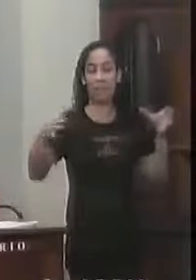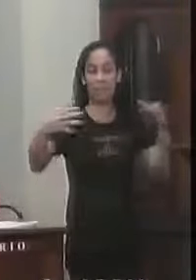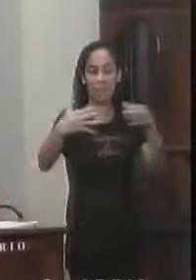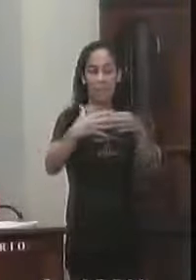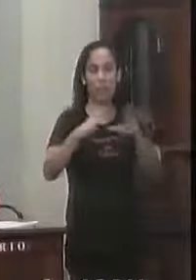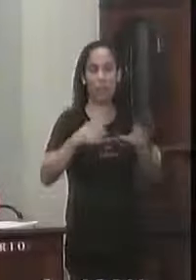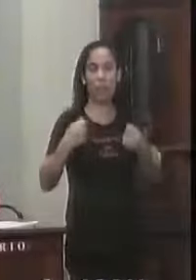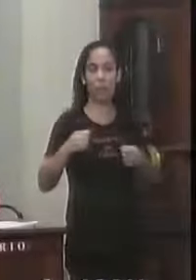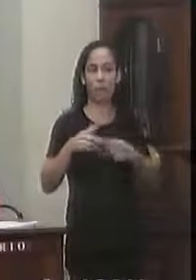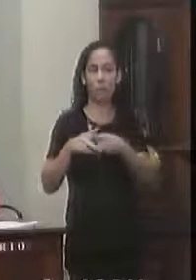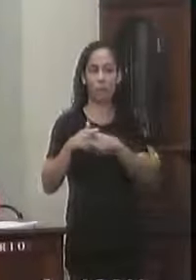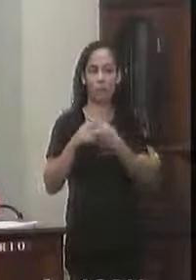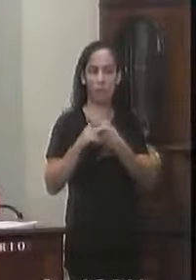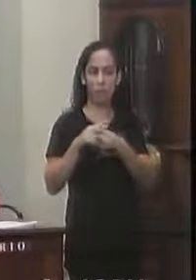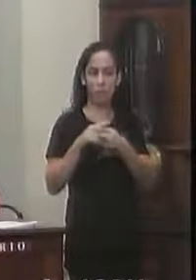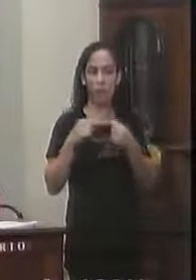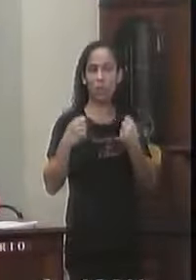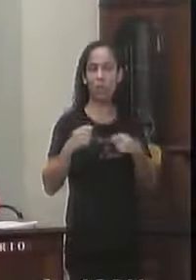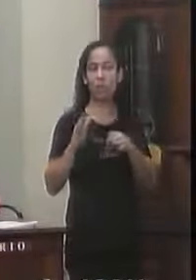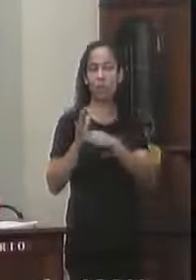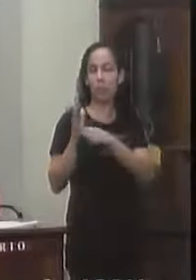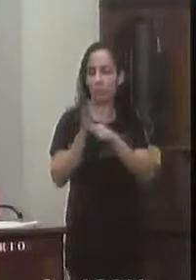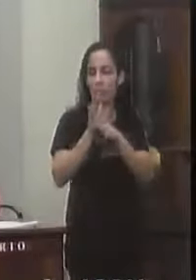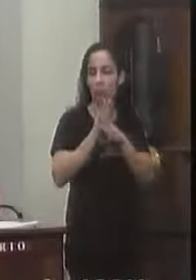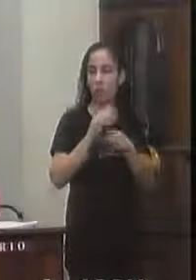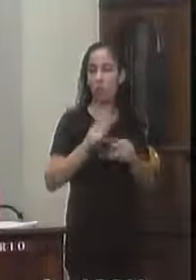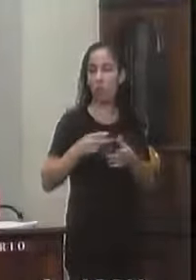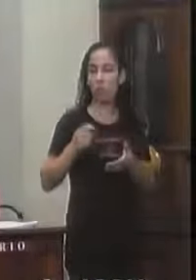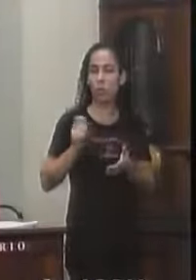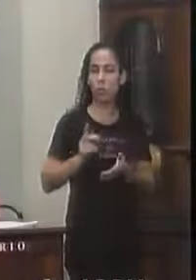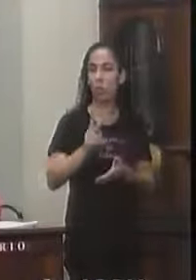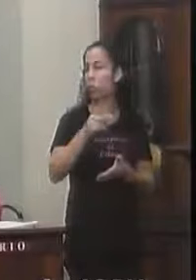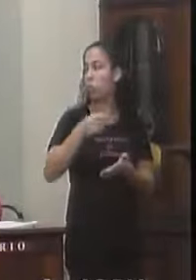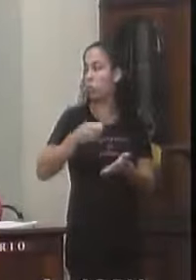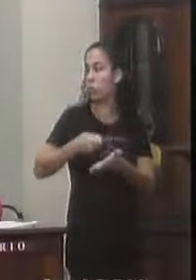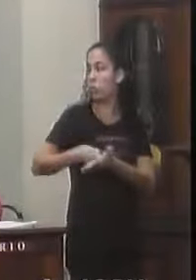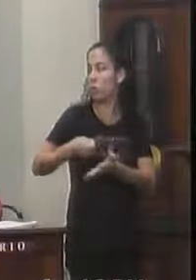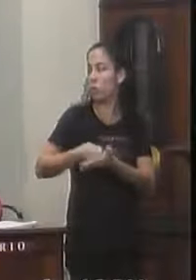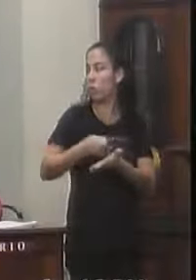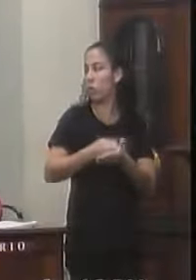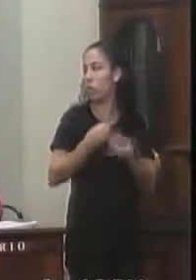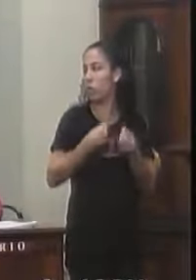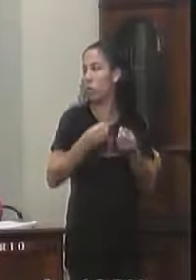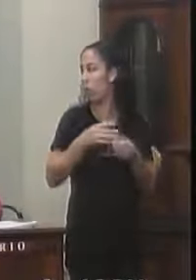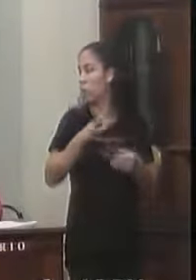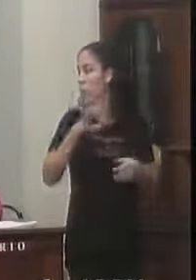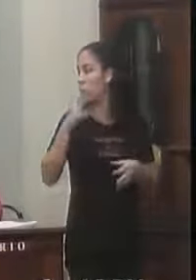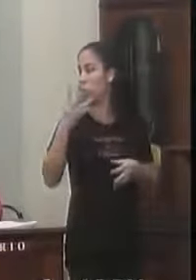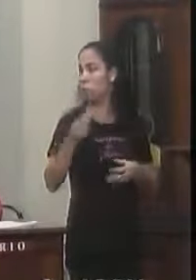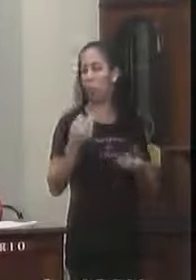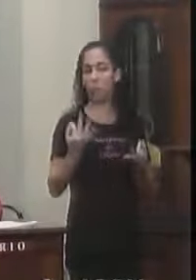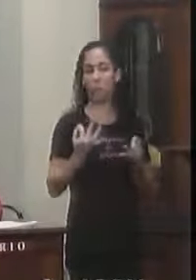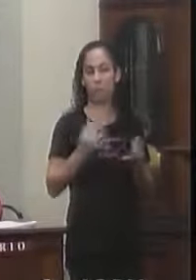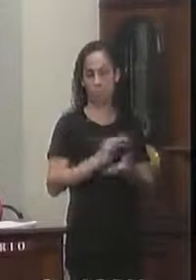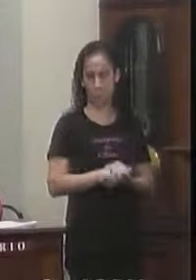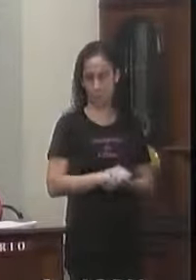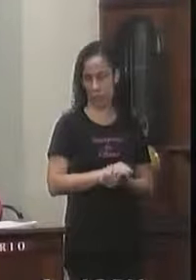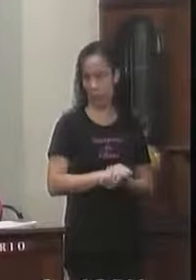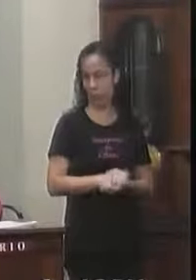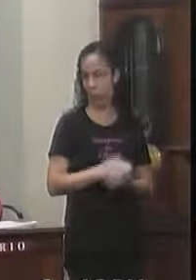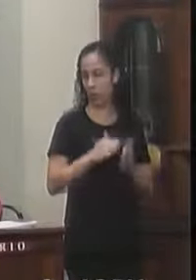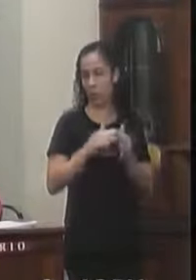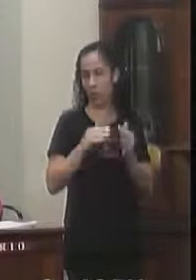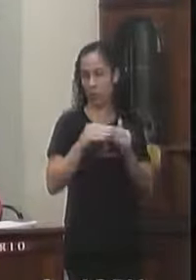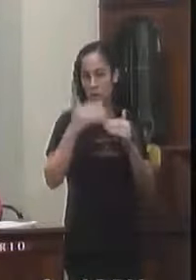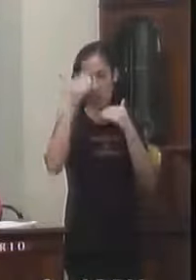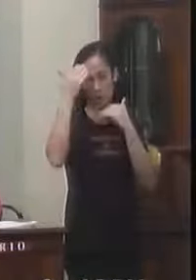E monitoramento Com o uso dia a dia De uma cidade Eles perseveram Em atender Demandas de forma eficiente Dentre suas possibilidades Reiterando